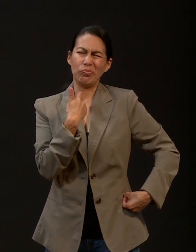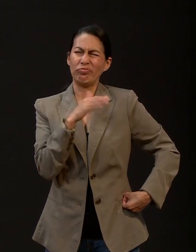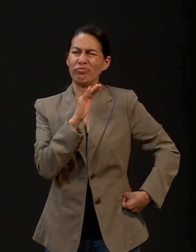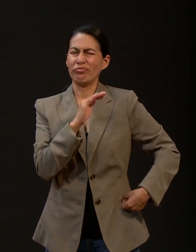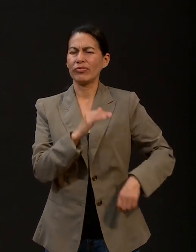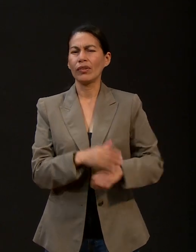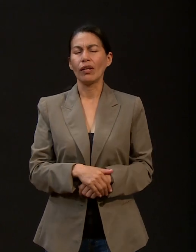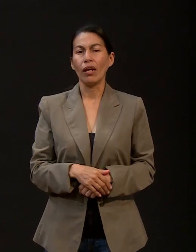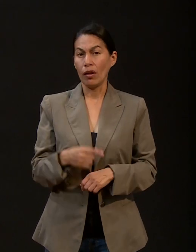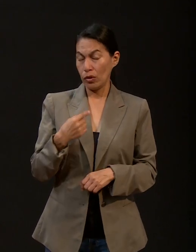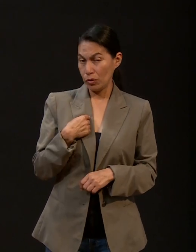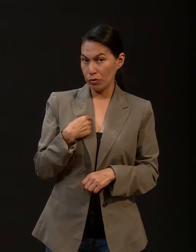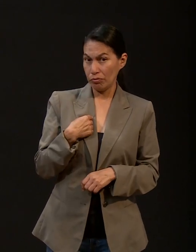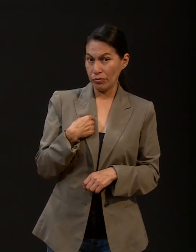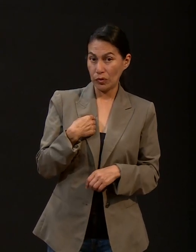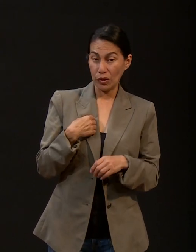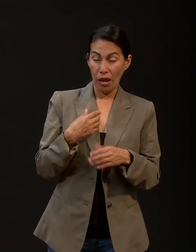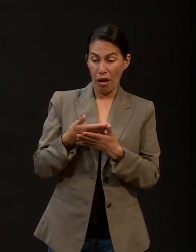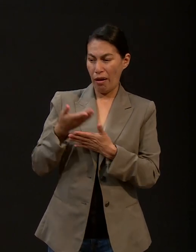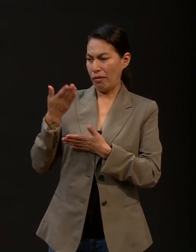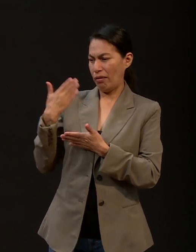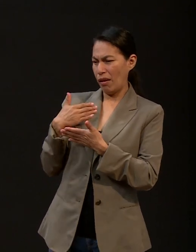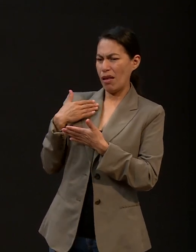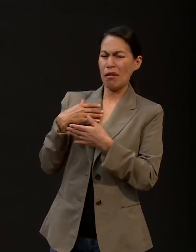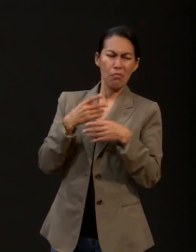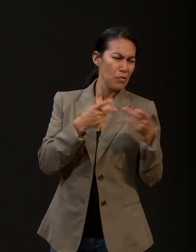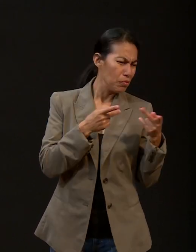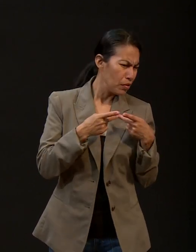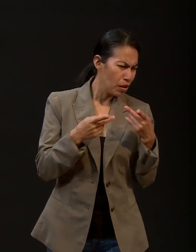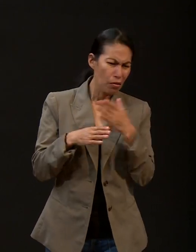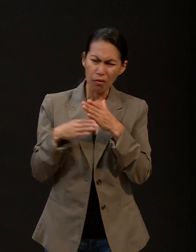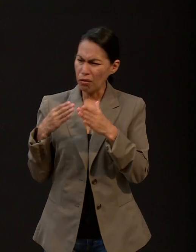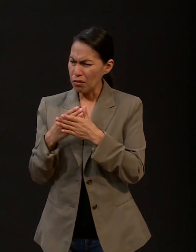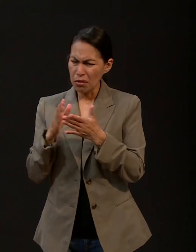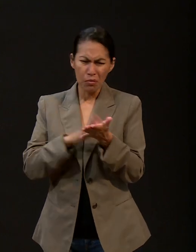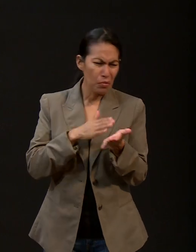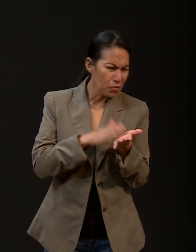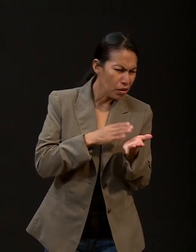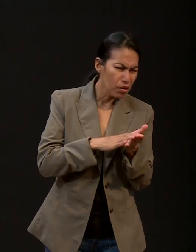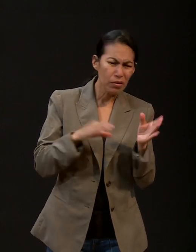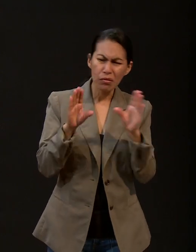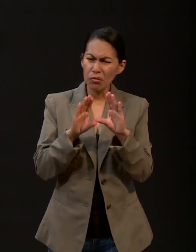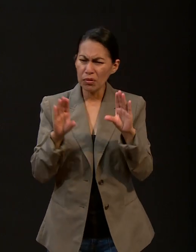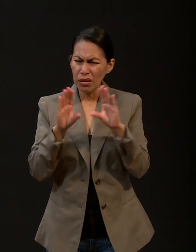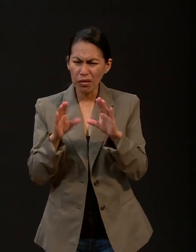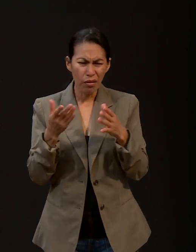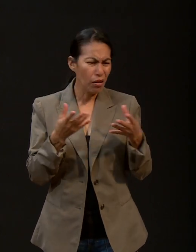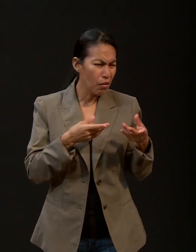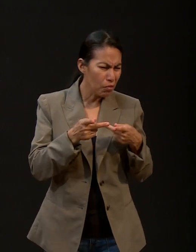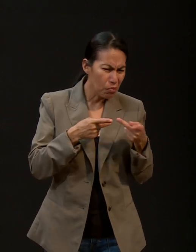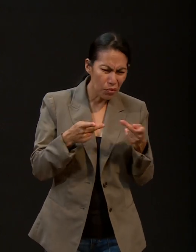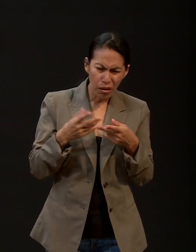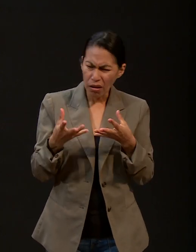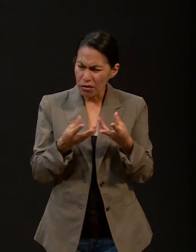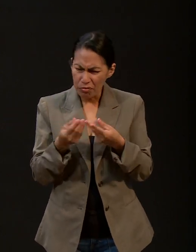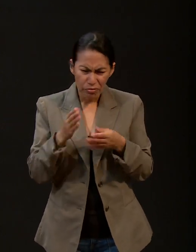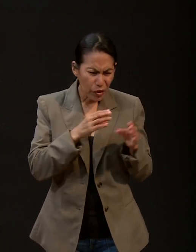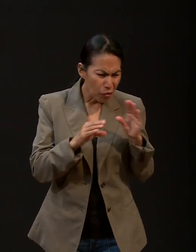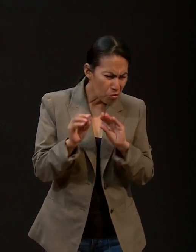venía preparando, pues, los últimos detalles, la computadora, papeles, escritos y demás. Que, pues,